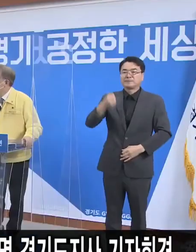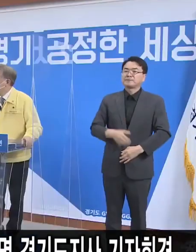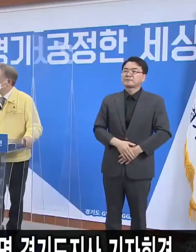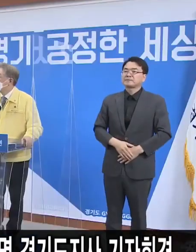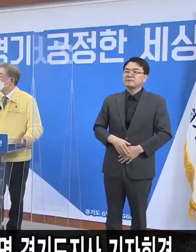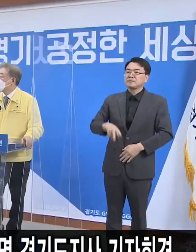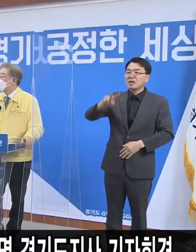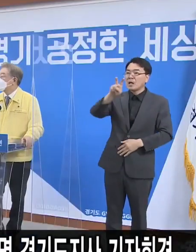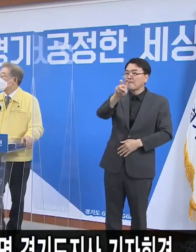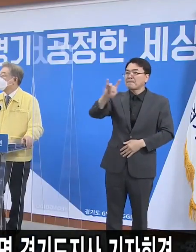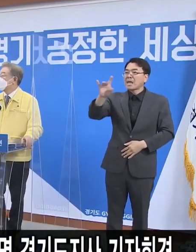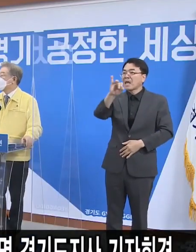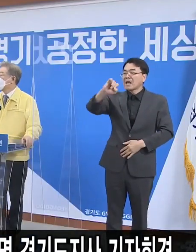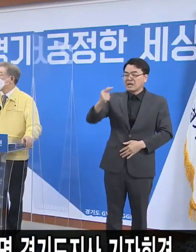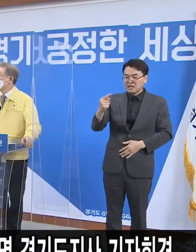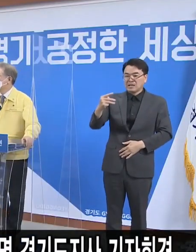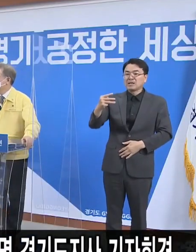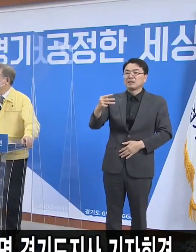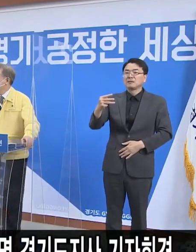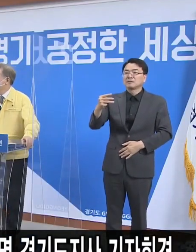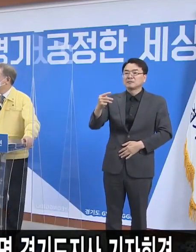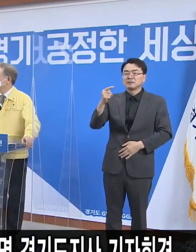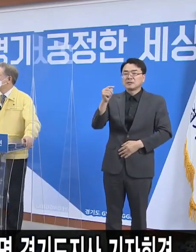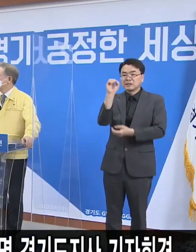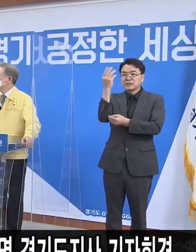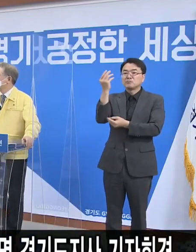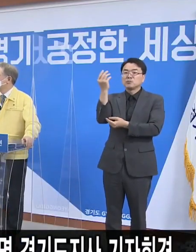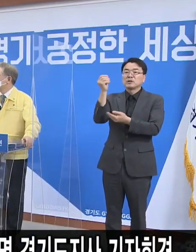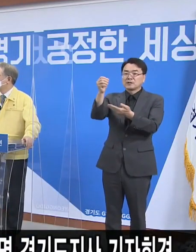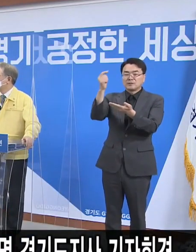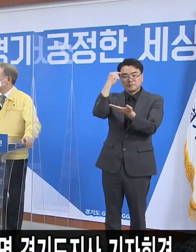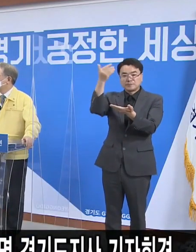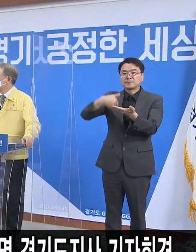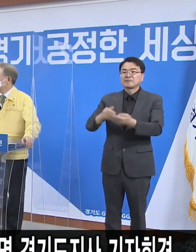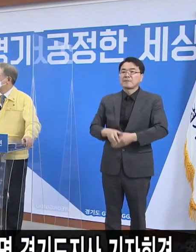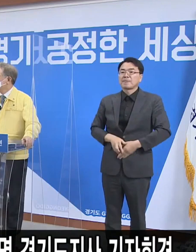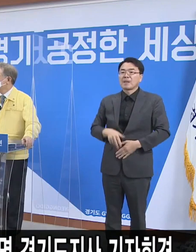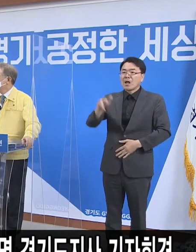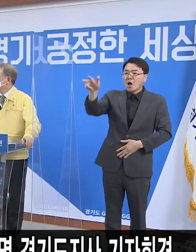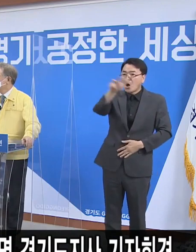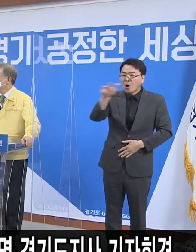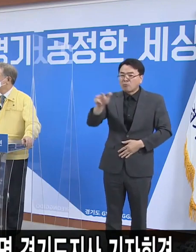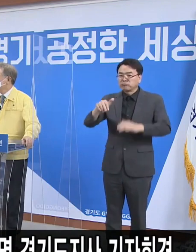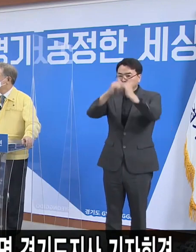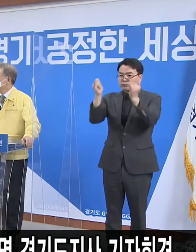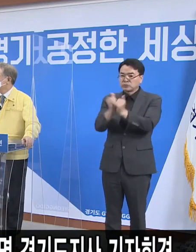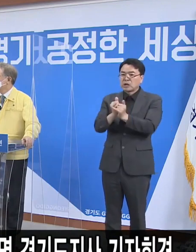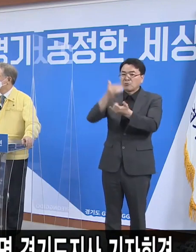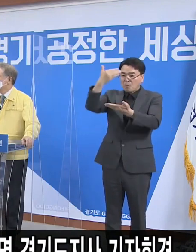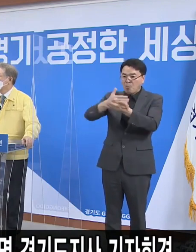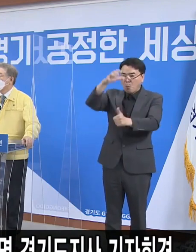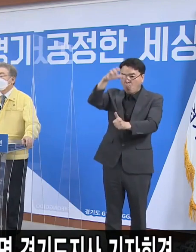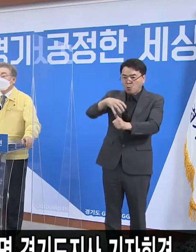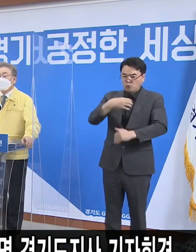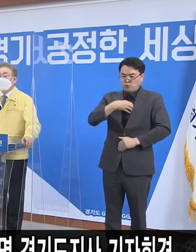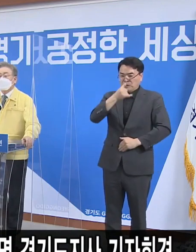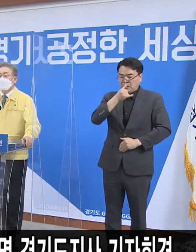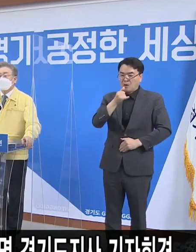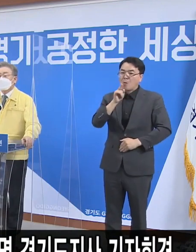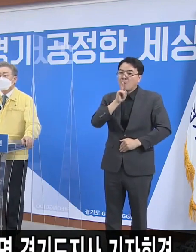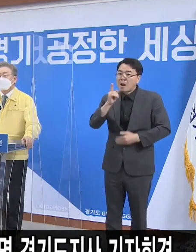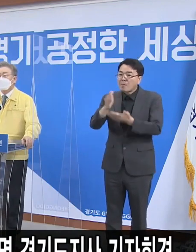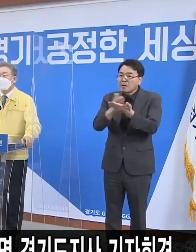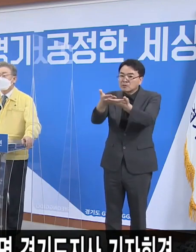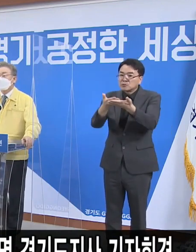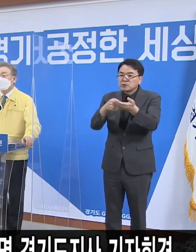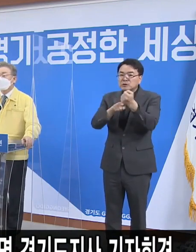매일경제 이석희 기자입니다. 전국 전면 봉쇄 위기라고 말씀하셨는데 그렇게 판단하는 근거가 무엇인지 그리고 구체적인